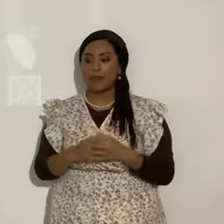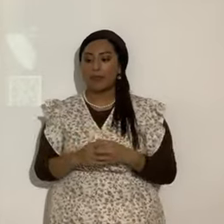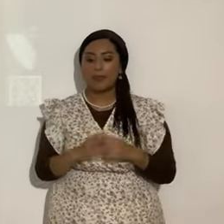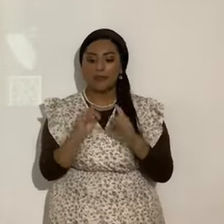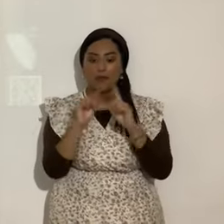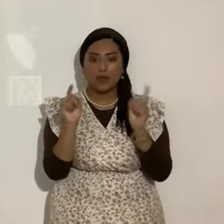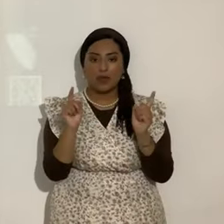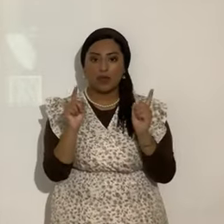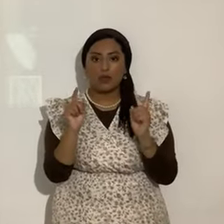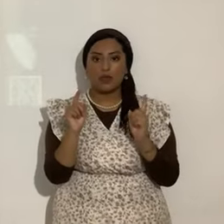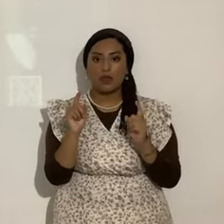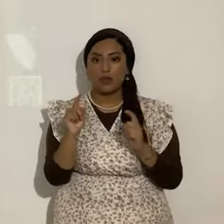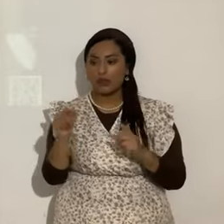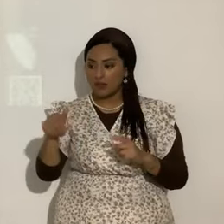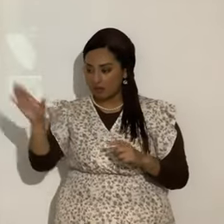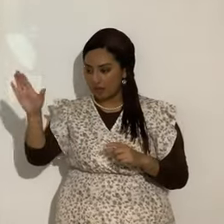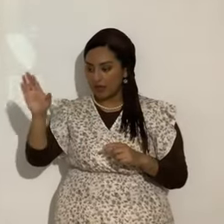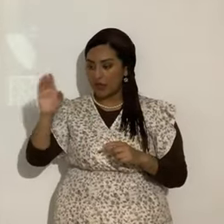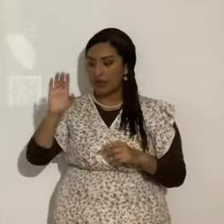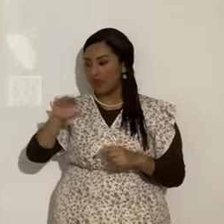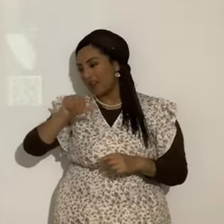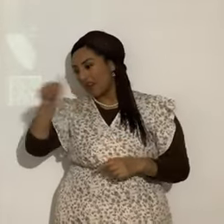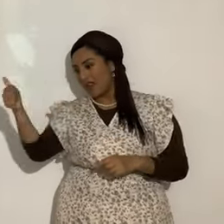saca a Ismael, a Agar.